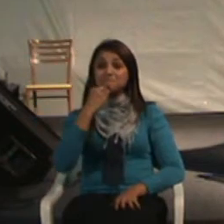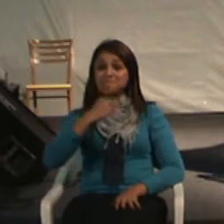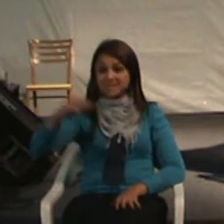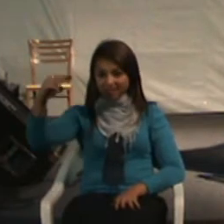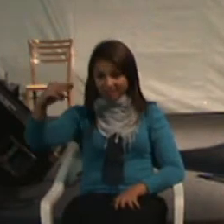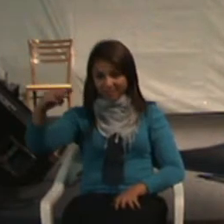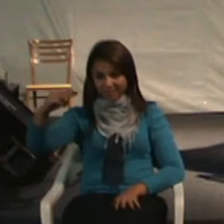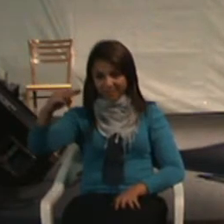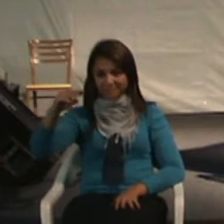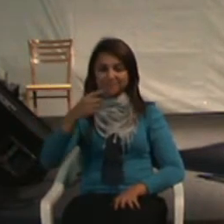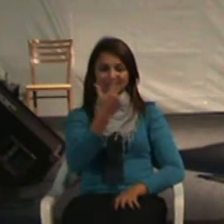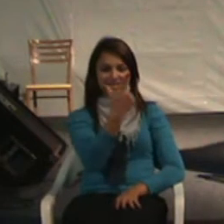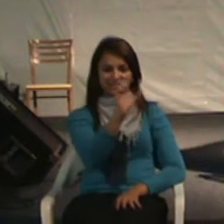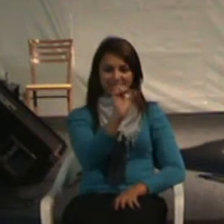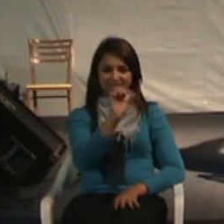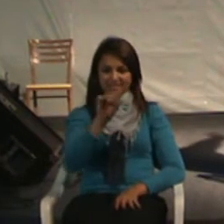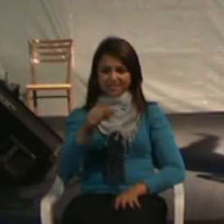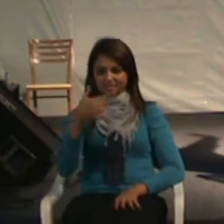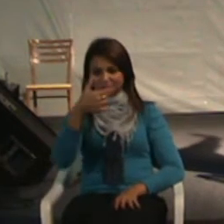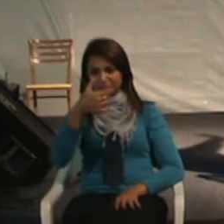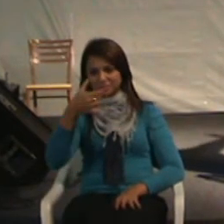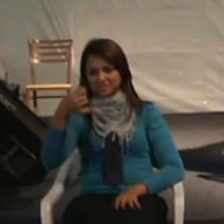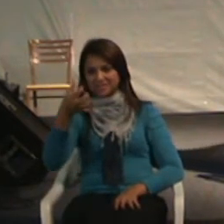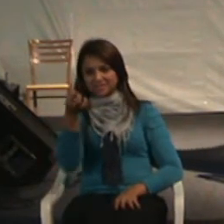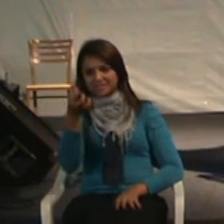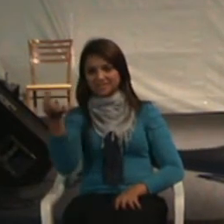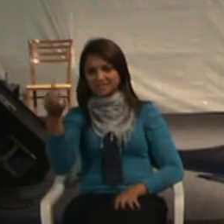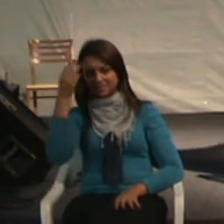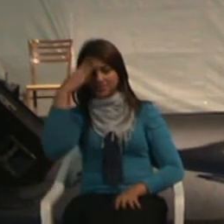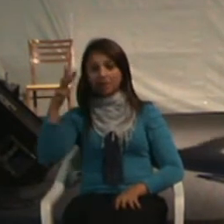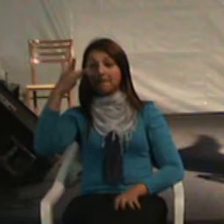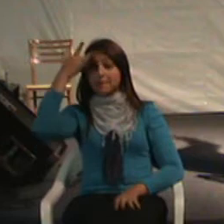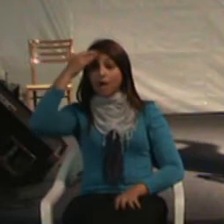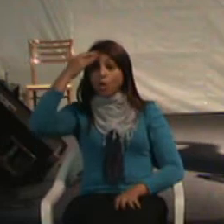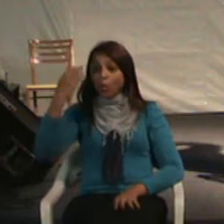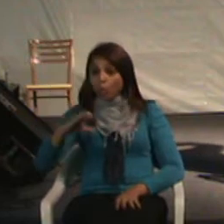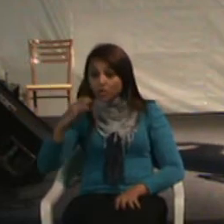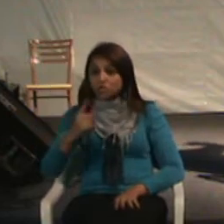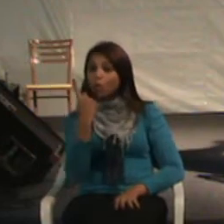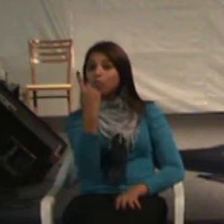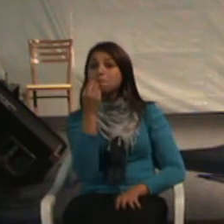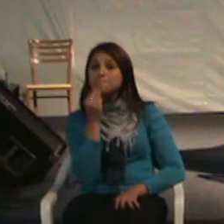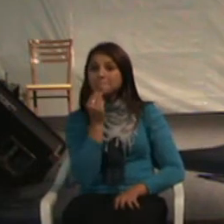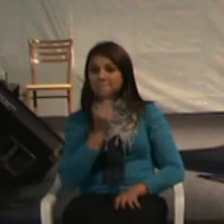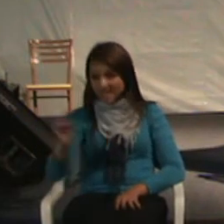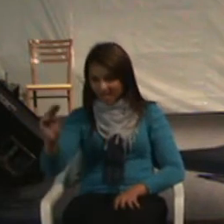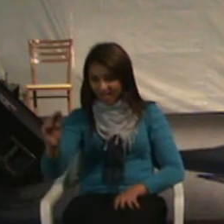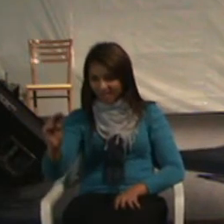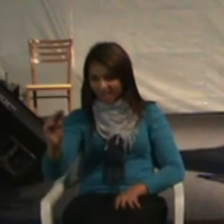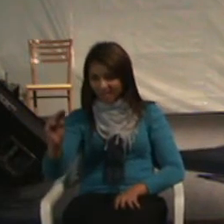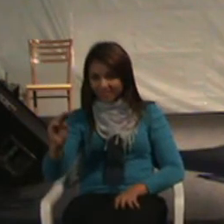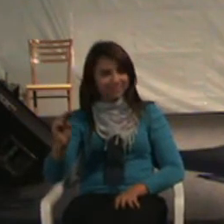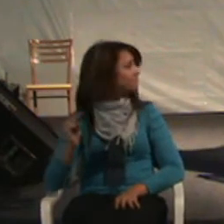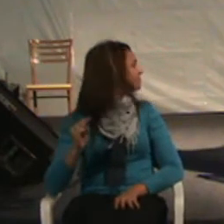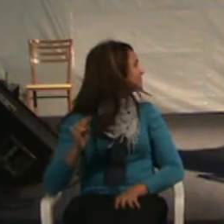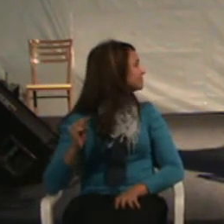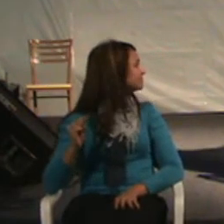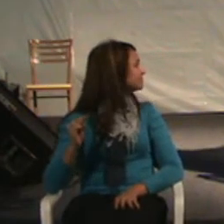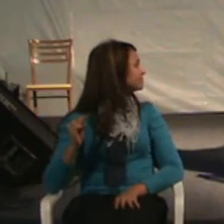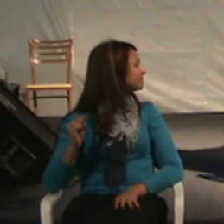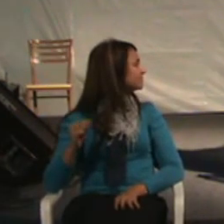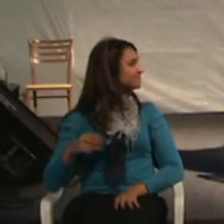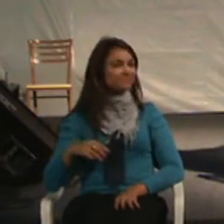266 pessoas. Em Curitiba, 1 milhão, 678. Se